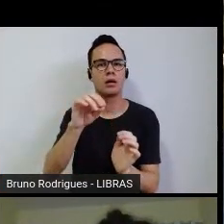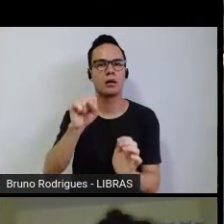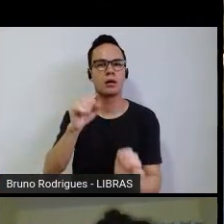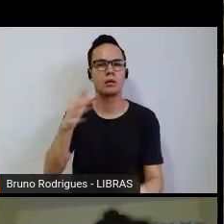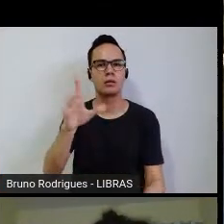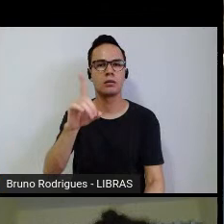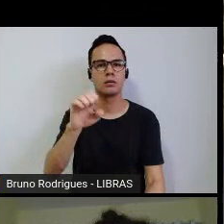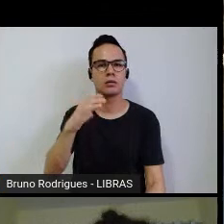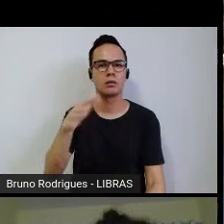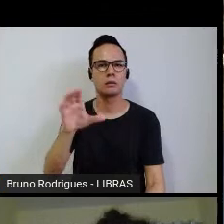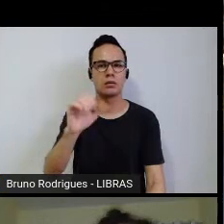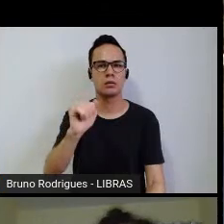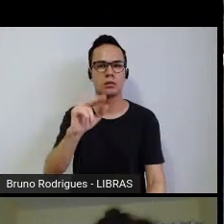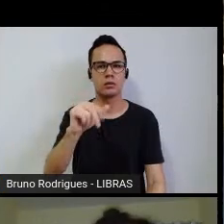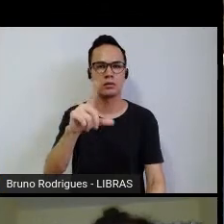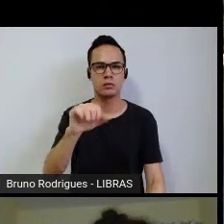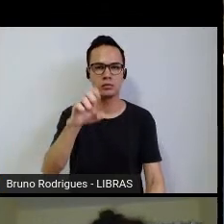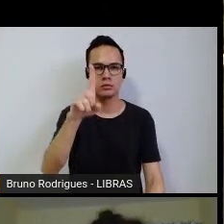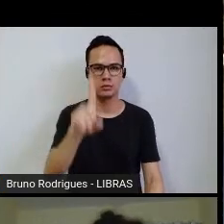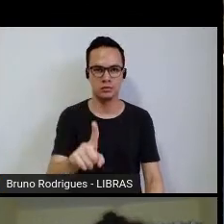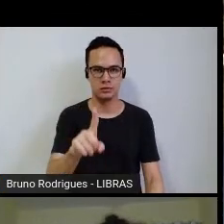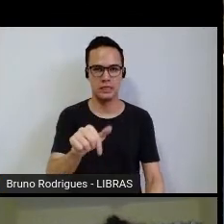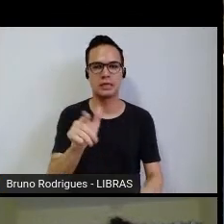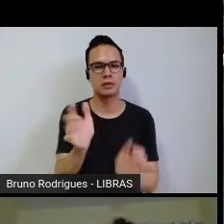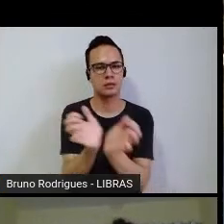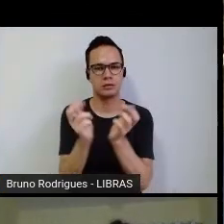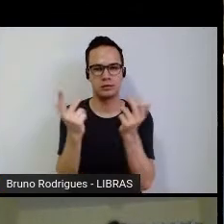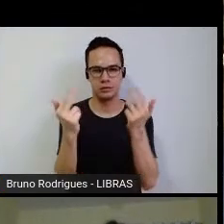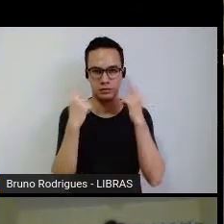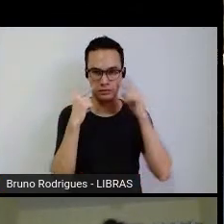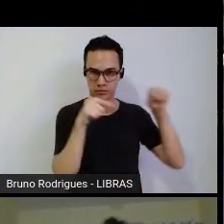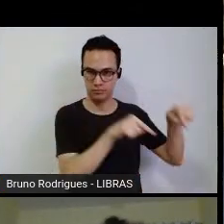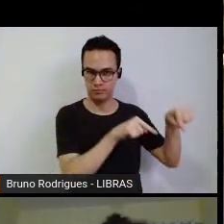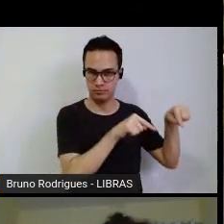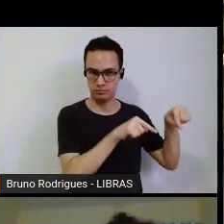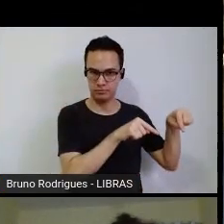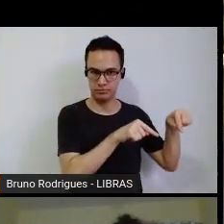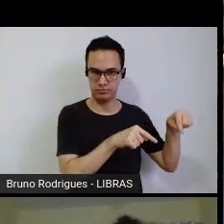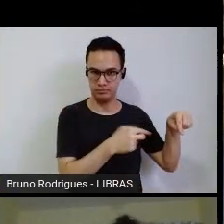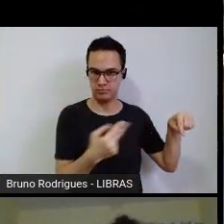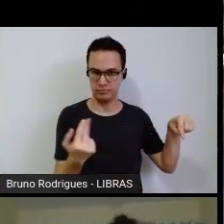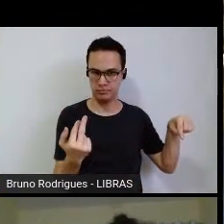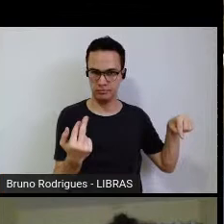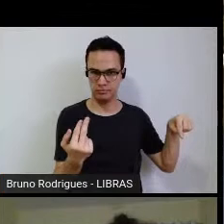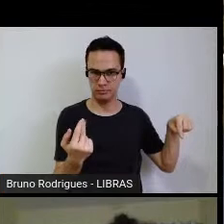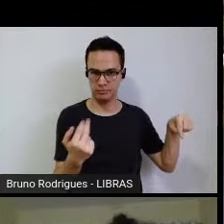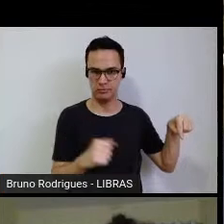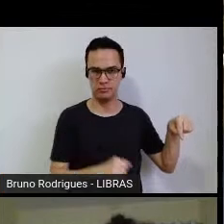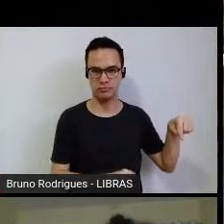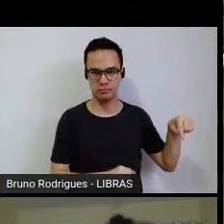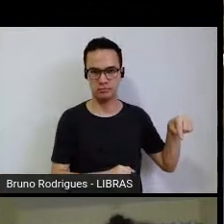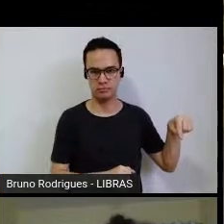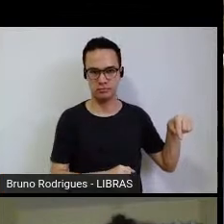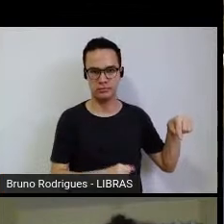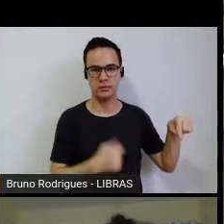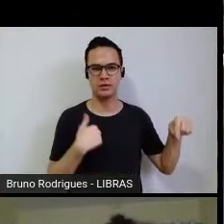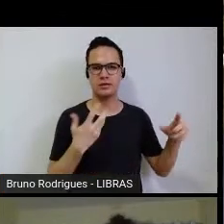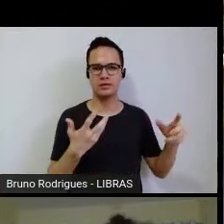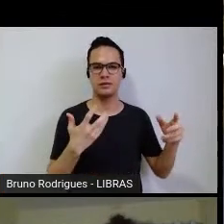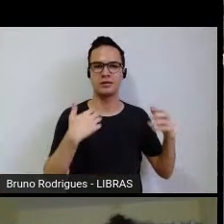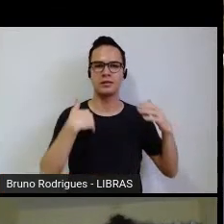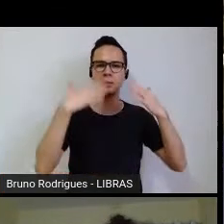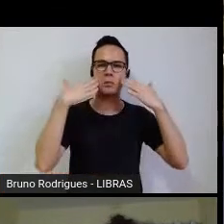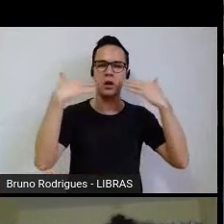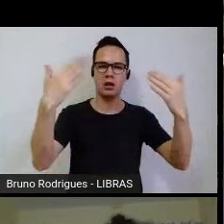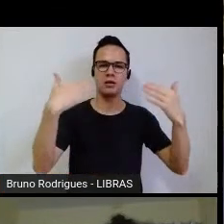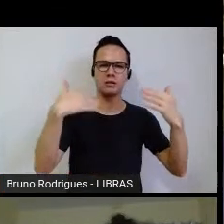Essa foto embaixo é o mesmo time, na mesma época e aí eu queria mostrar para vocês,